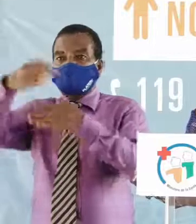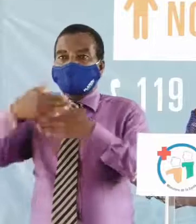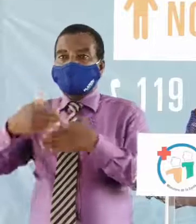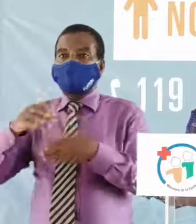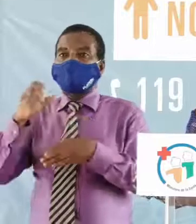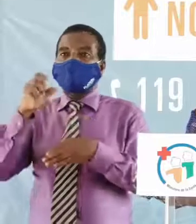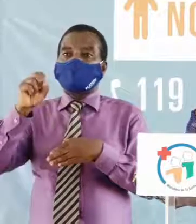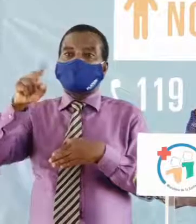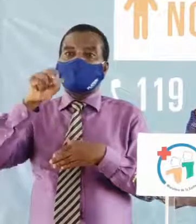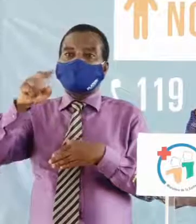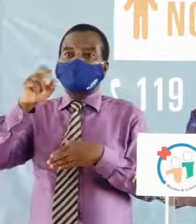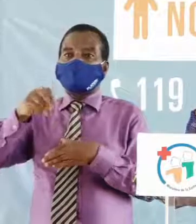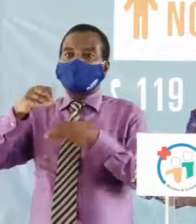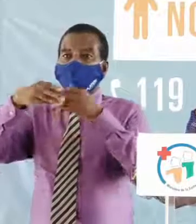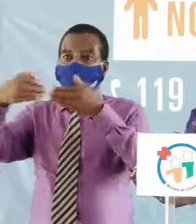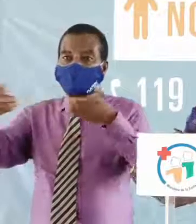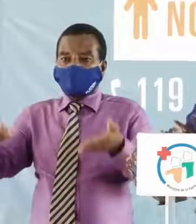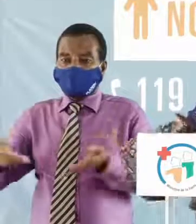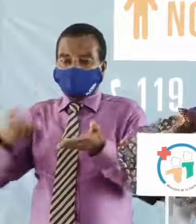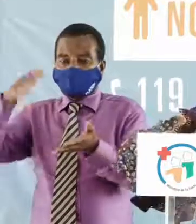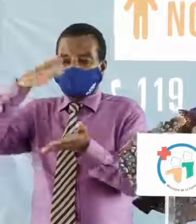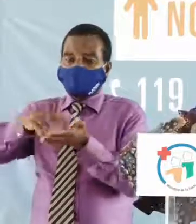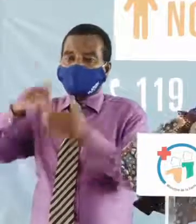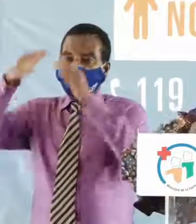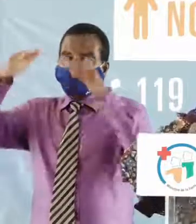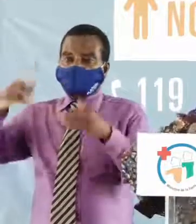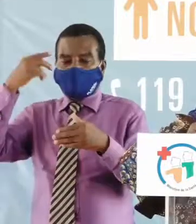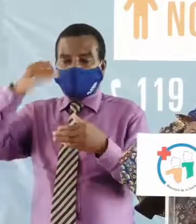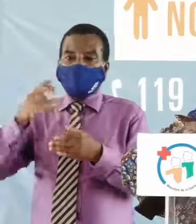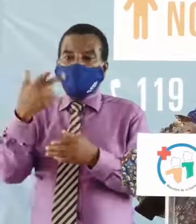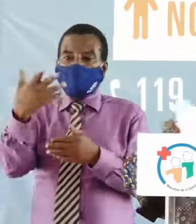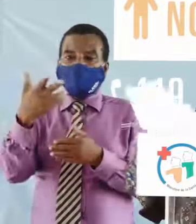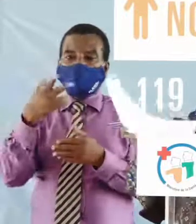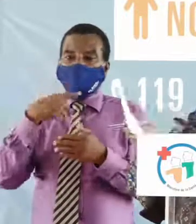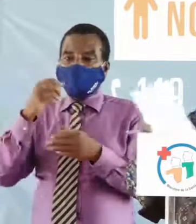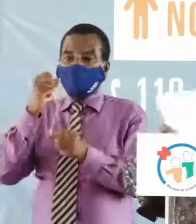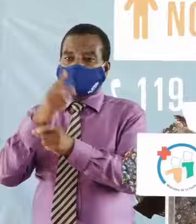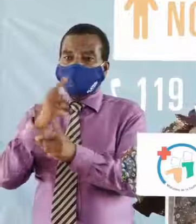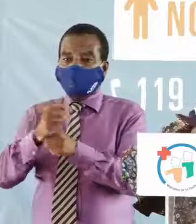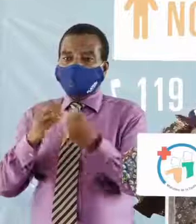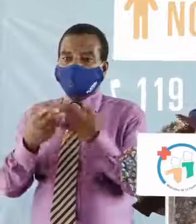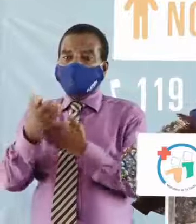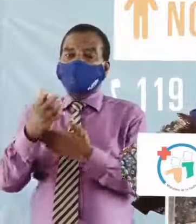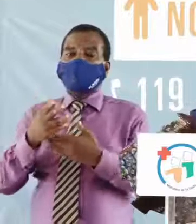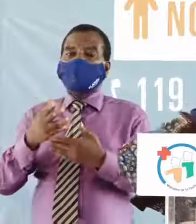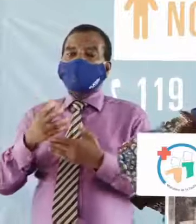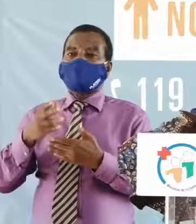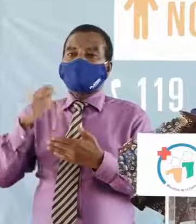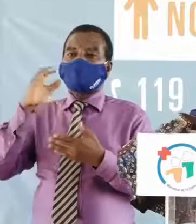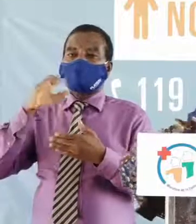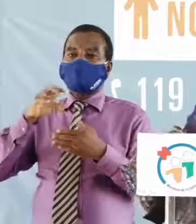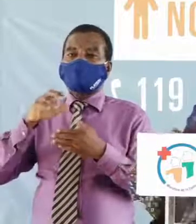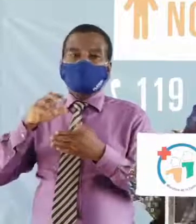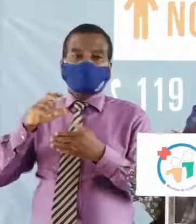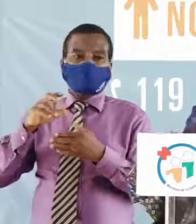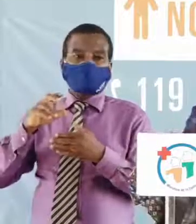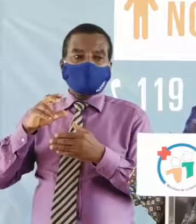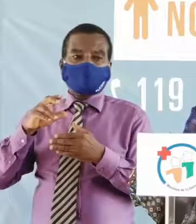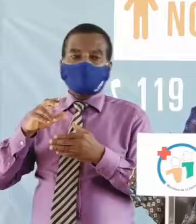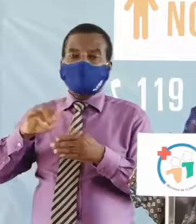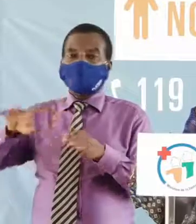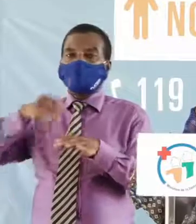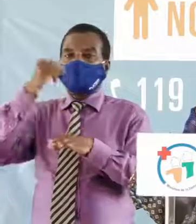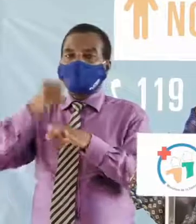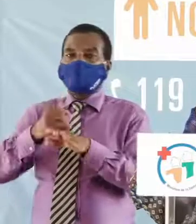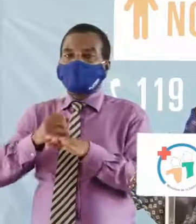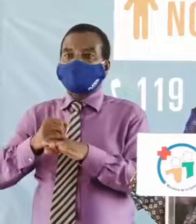11 sites sur 13 prévus dans le Grand Abidjan sont déjà opérationnels. Au niveau du diagnostic, l'Institut